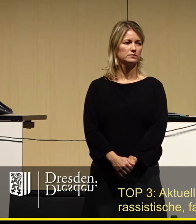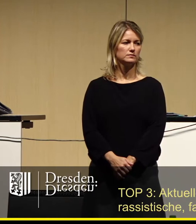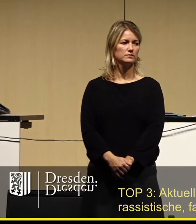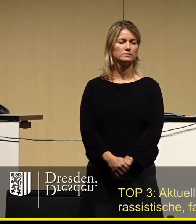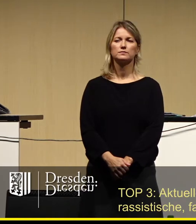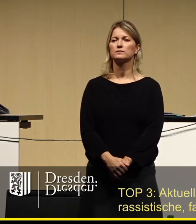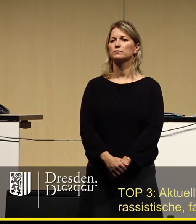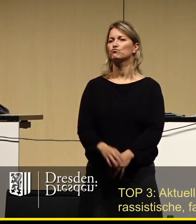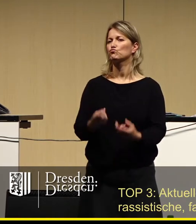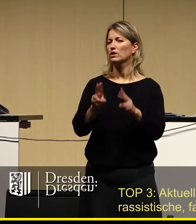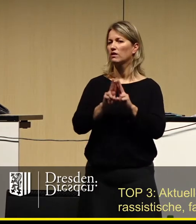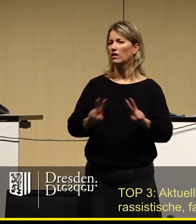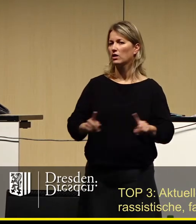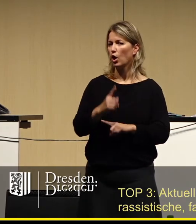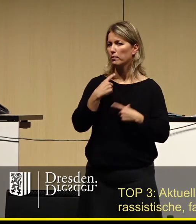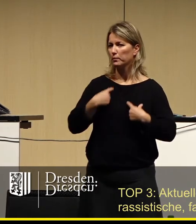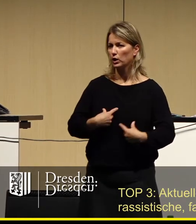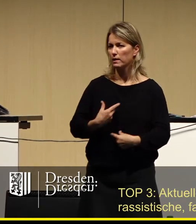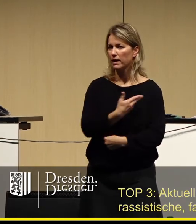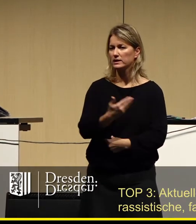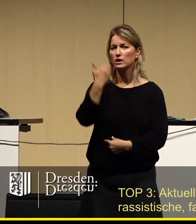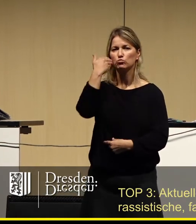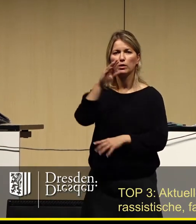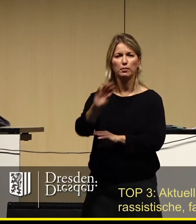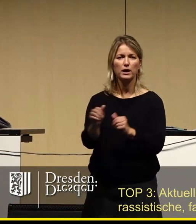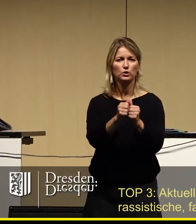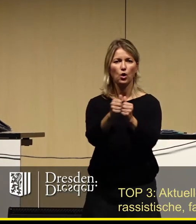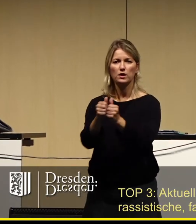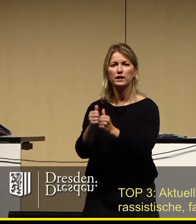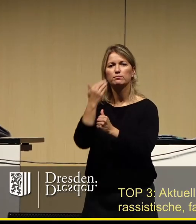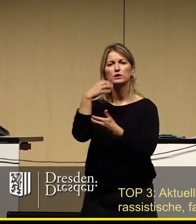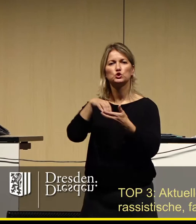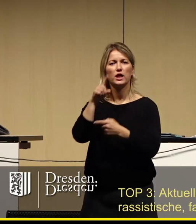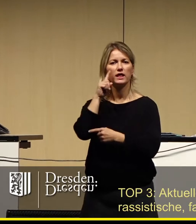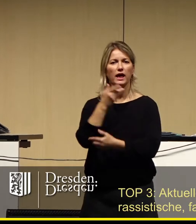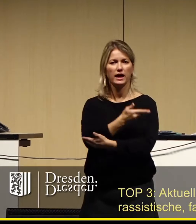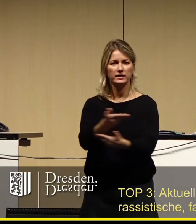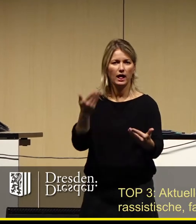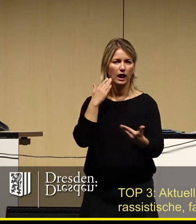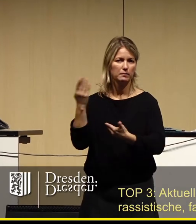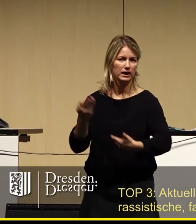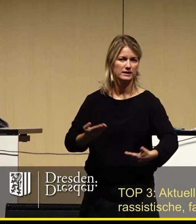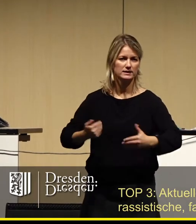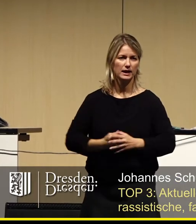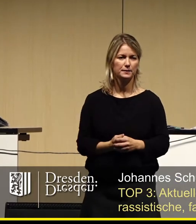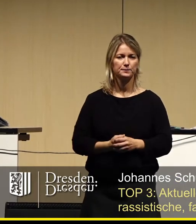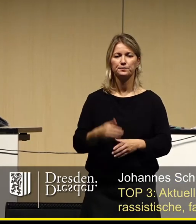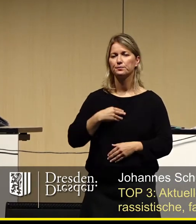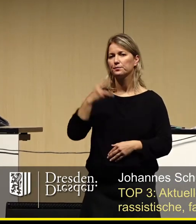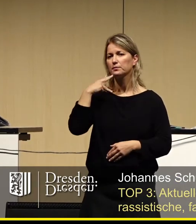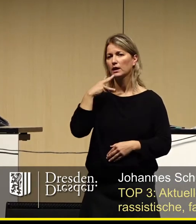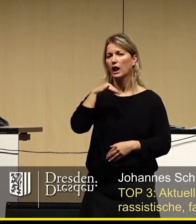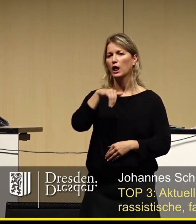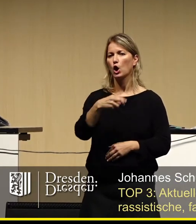Sehr geehrter Herr Oberbürgermeister, sehr geehrte Beigeordnete, liebe Stadträtinnen und Stadträte, liebe Gäste. Mein Name ist Johannes